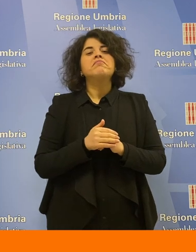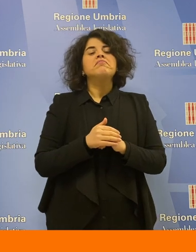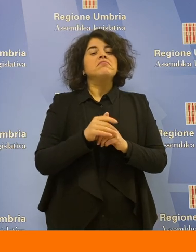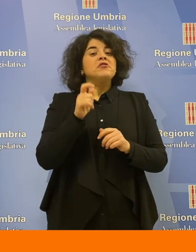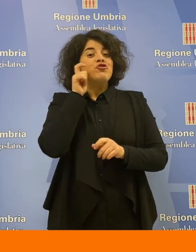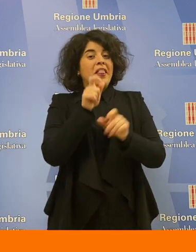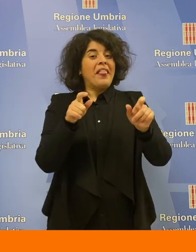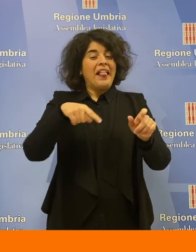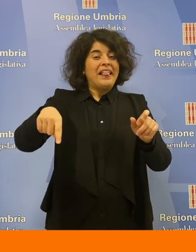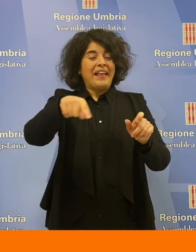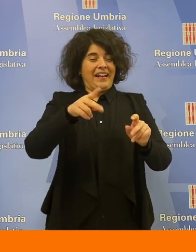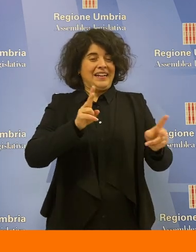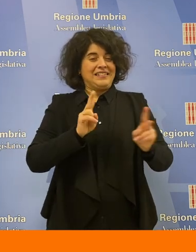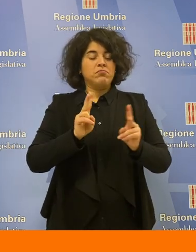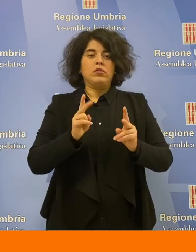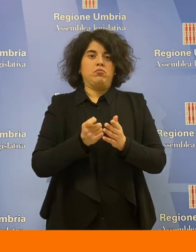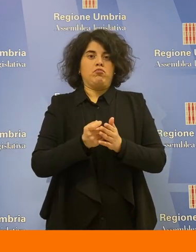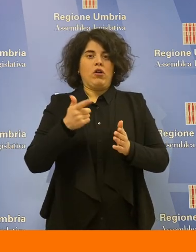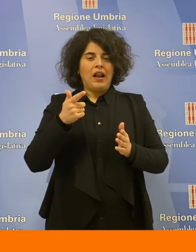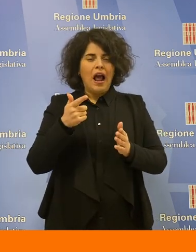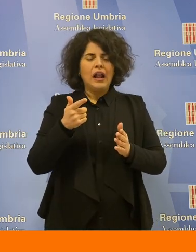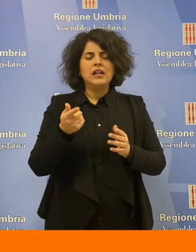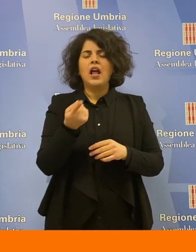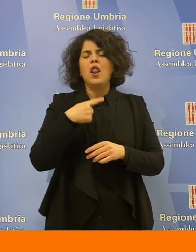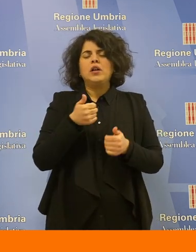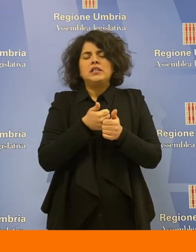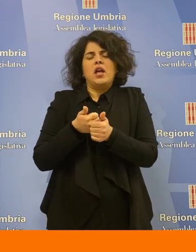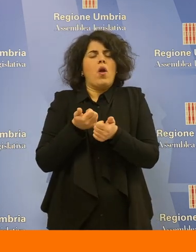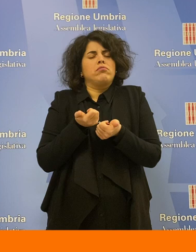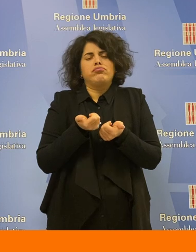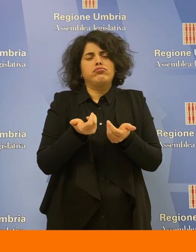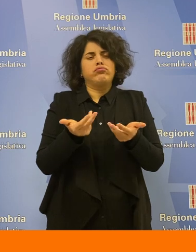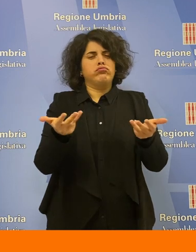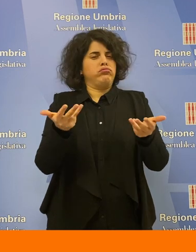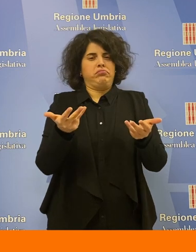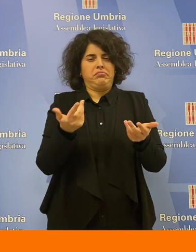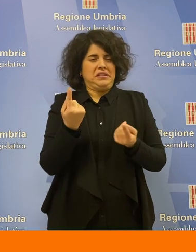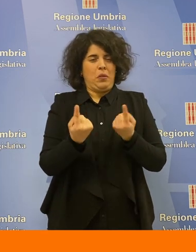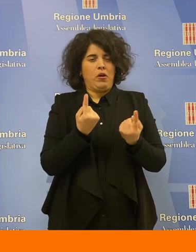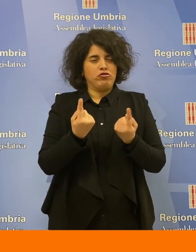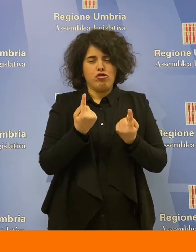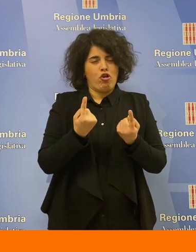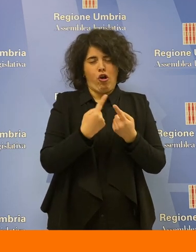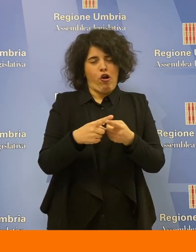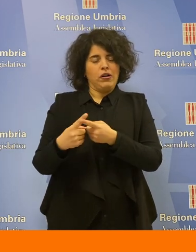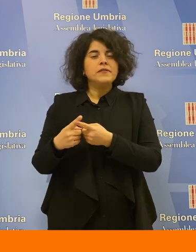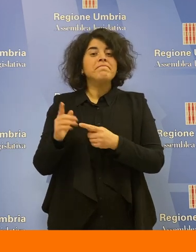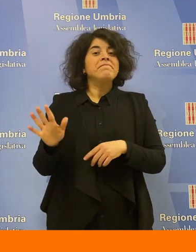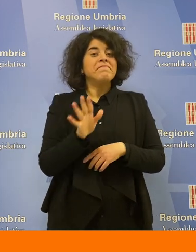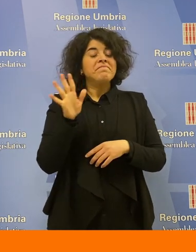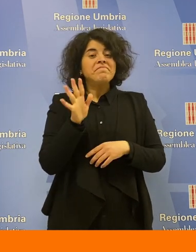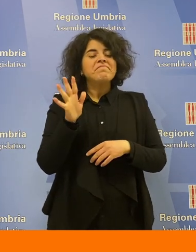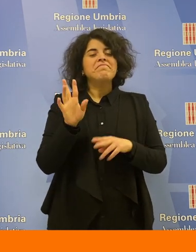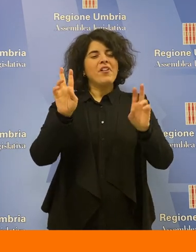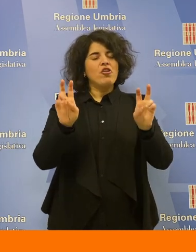cittadini è molto importante perché noi abbiamo decine e decine di casi che seguiamo direttamente. Faccio un